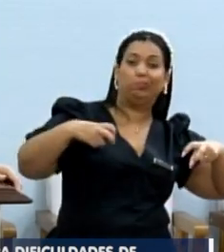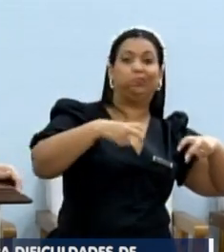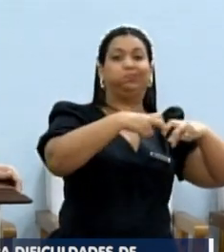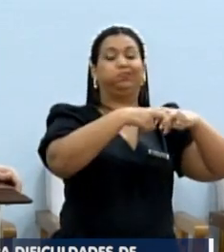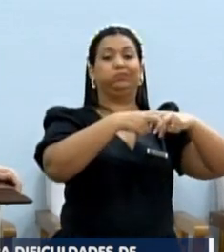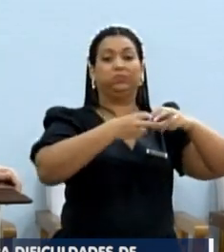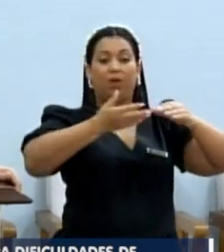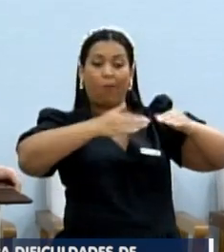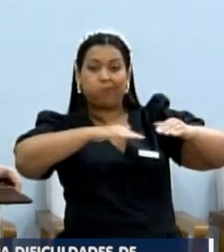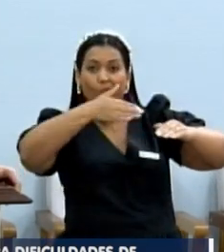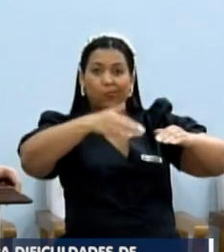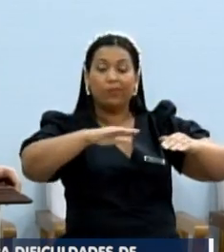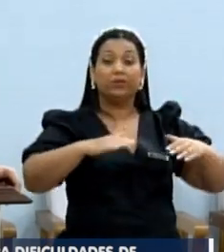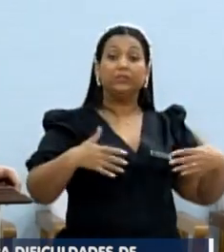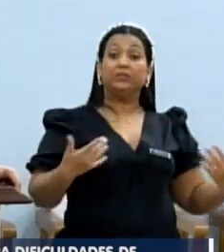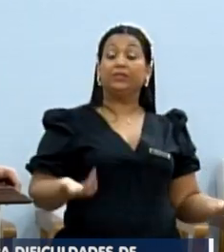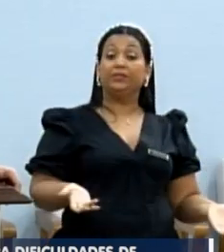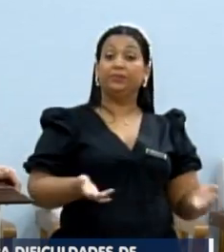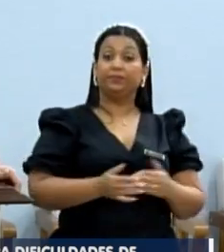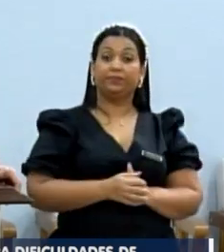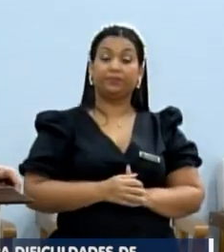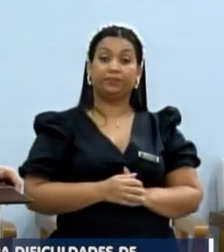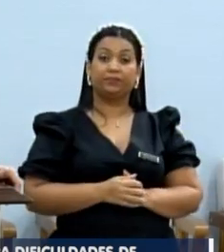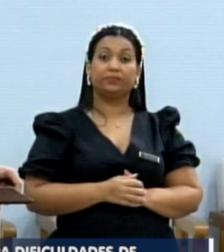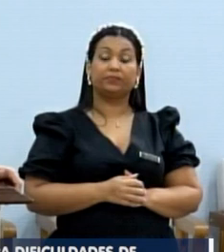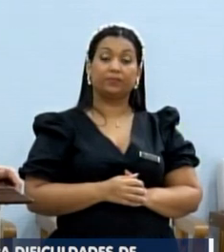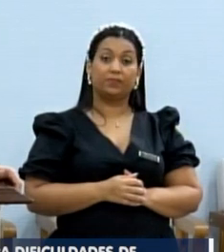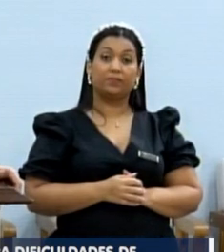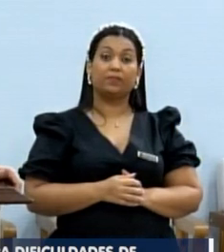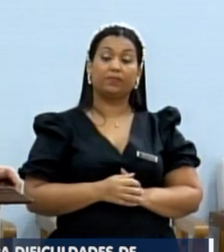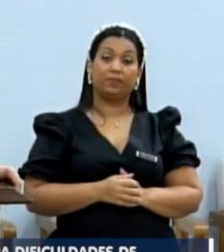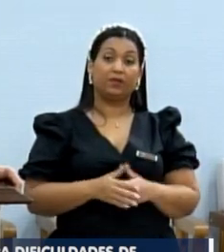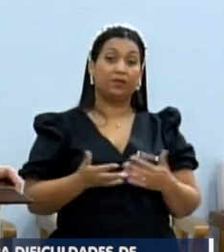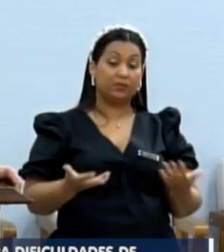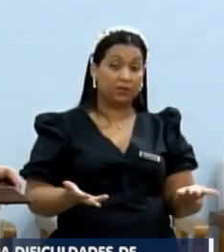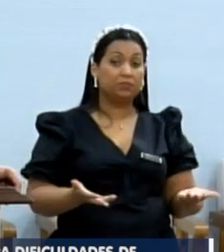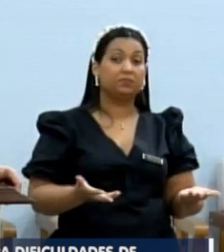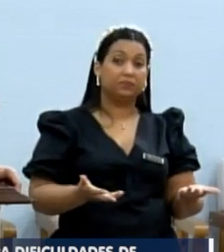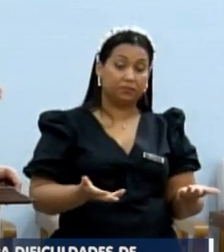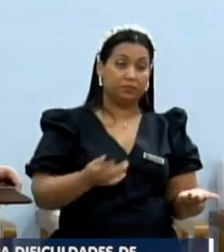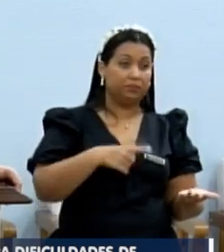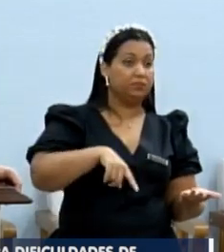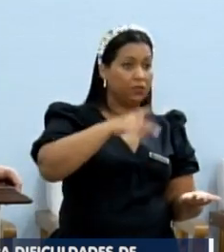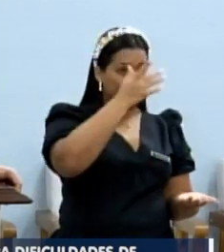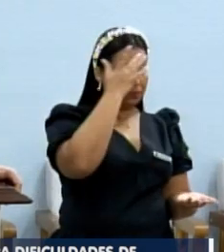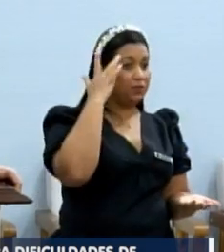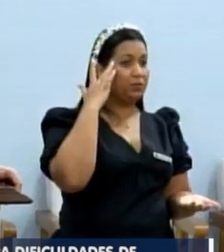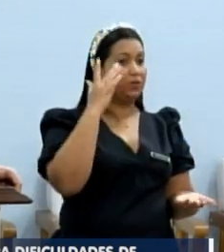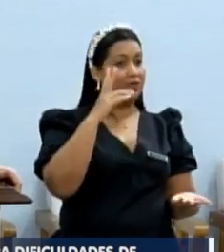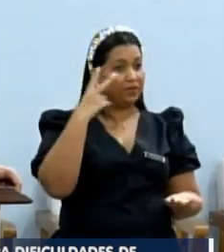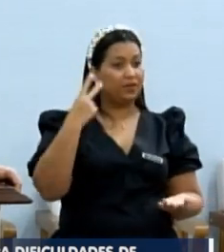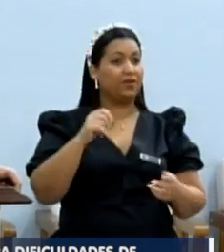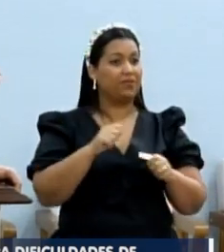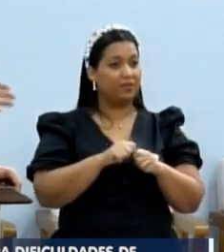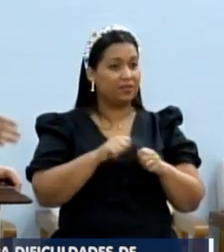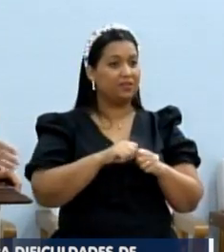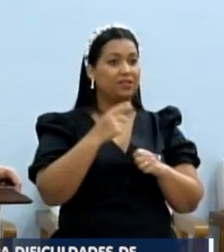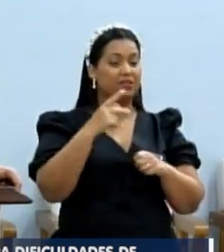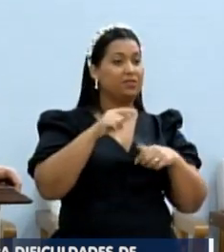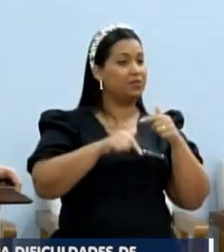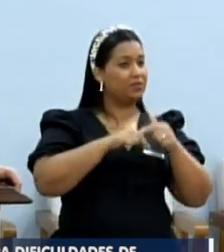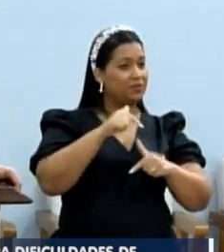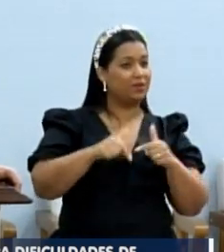panelas ali. Aí, com muita, né, dedicação aqui, todo mundo fazendo aí o seu trabalho,